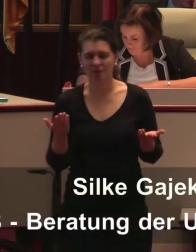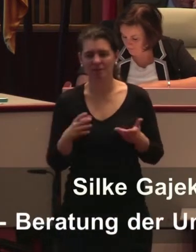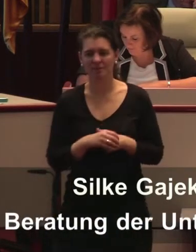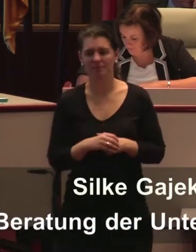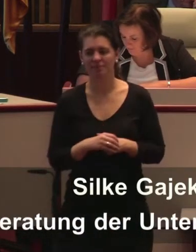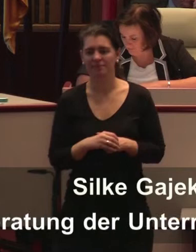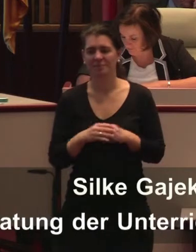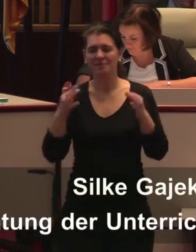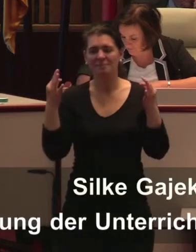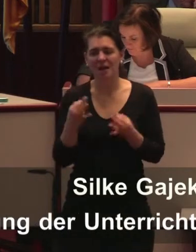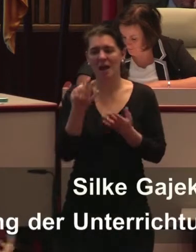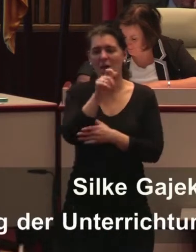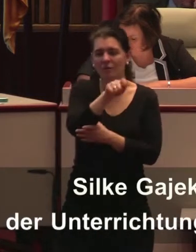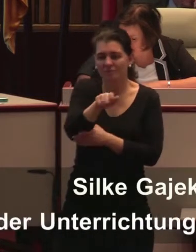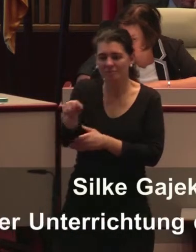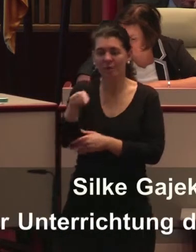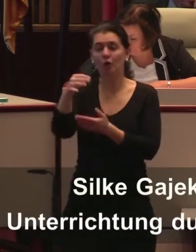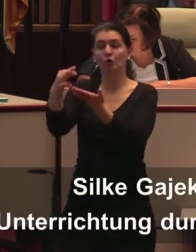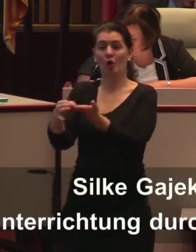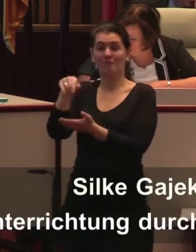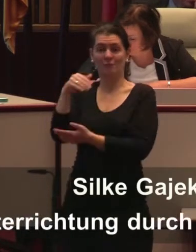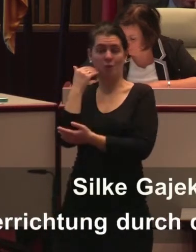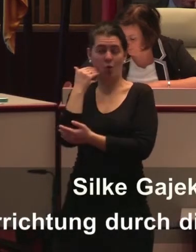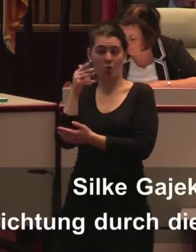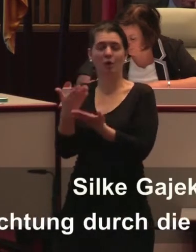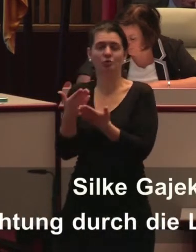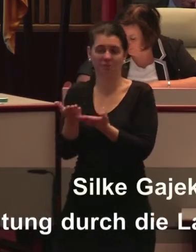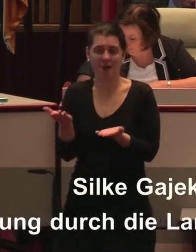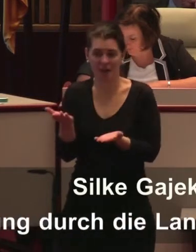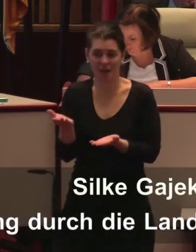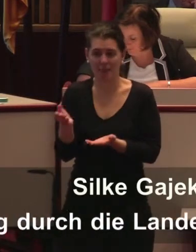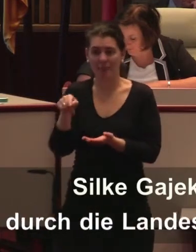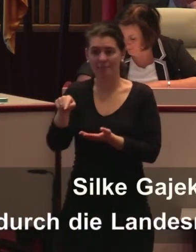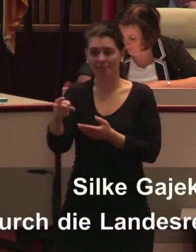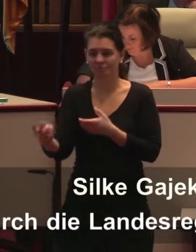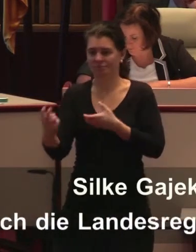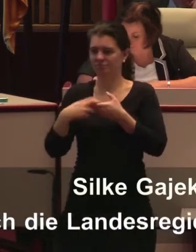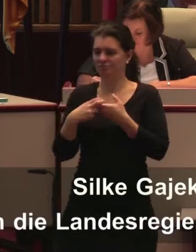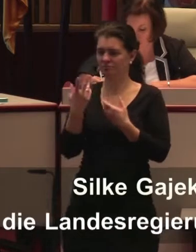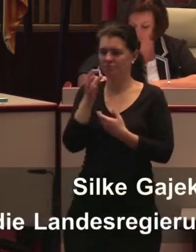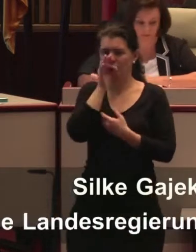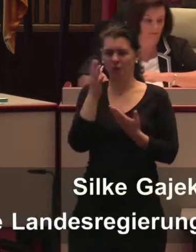mit hineinbringen. Auch dieser Bereich fehlt stringent. Und wie wir